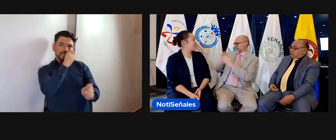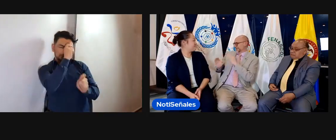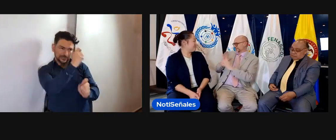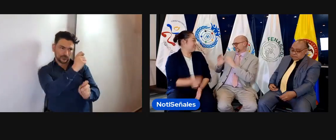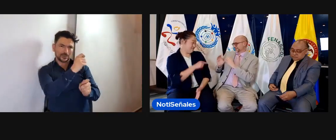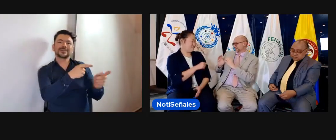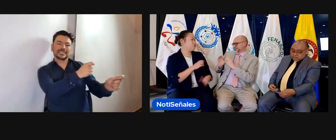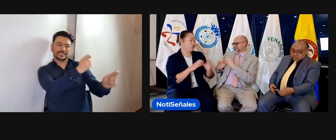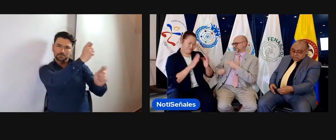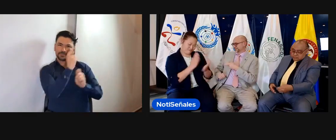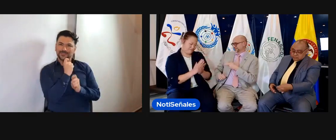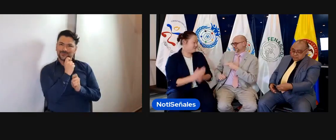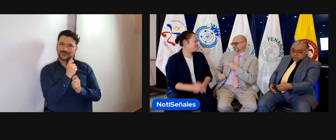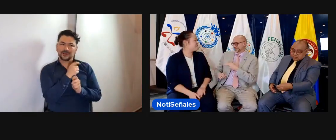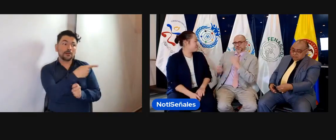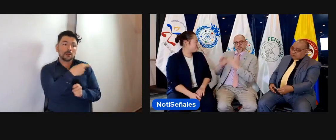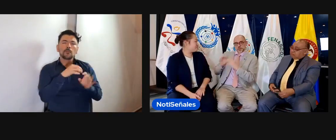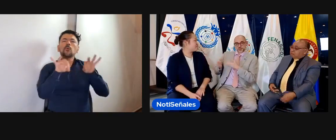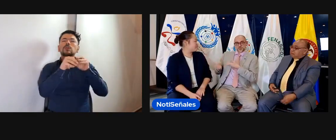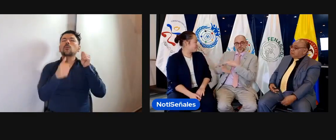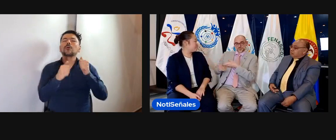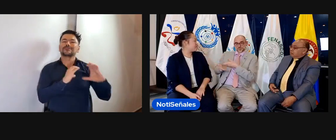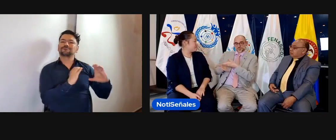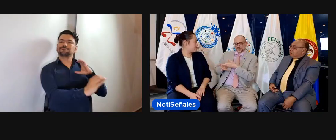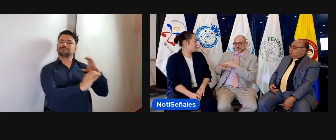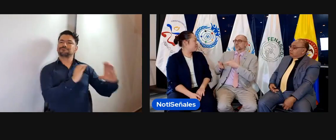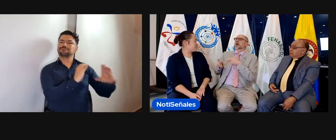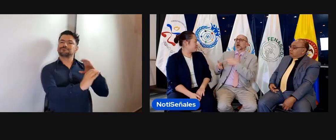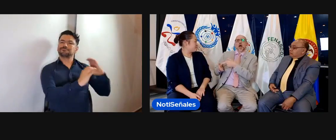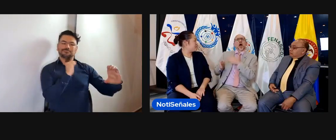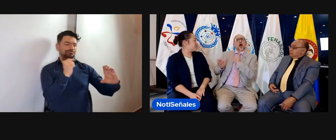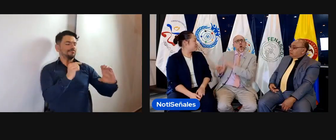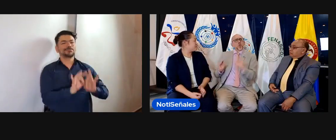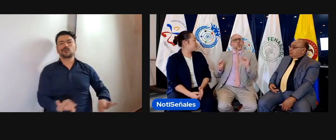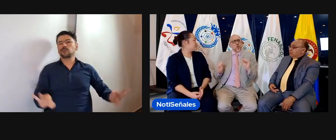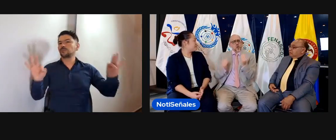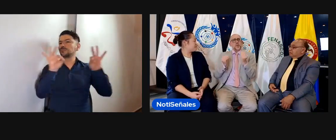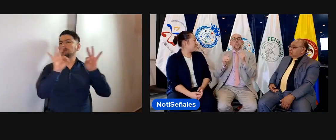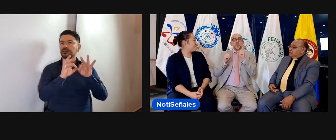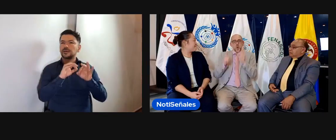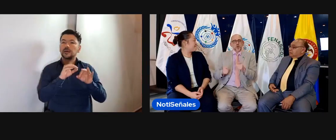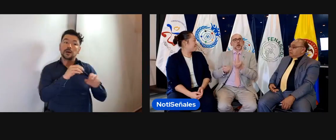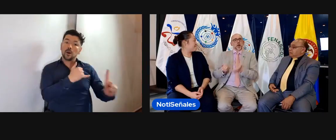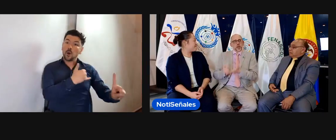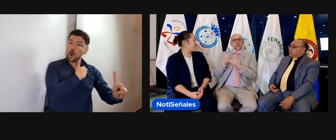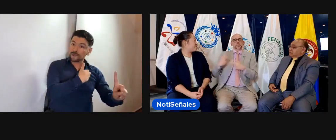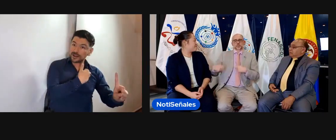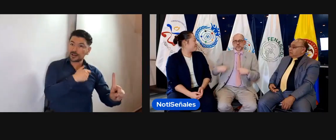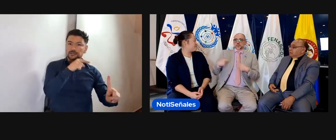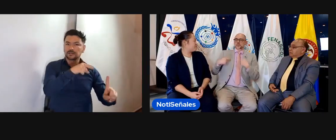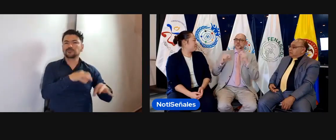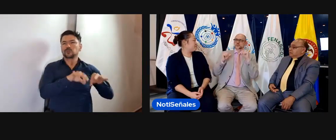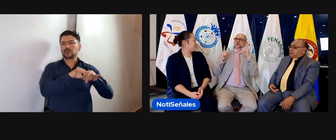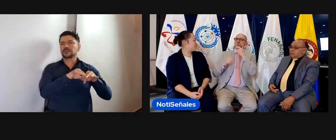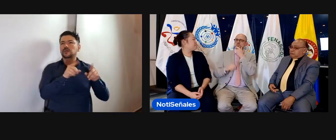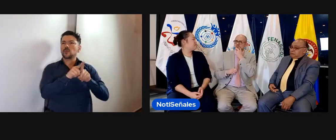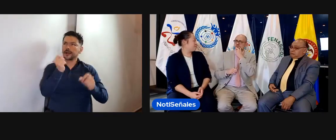requieren algo, y mantemos una comunicación abierta, ¿verdad? Elizabeth dice, sí, efectivamente es una comunicación muy abierta. Porque nosotros también